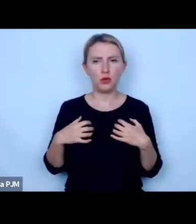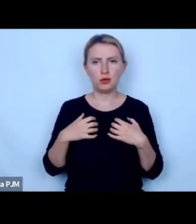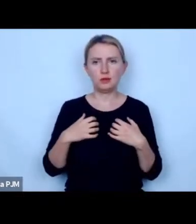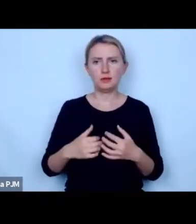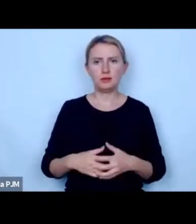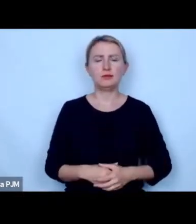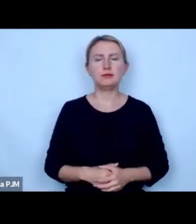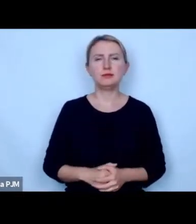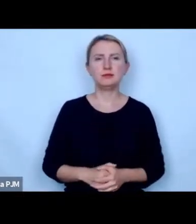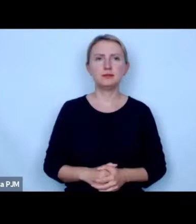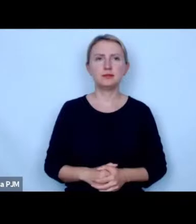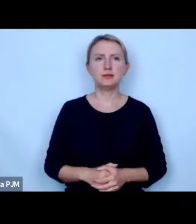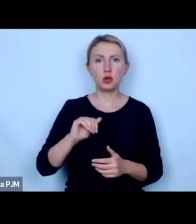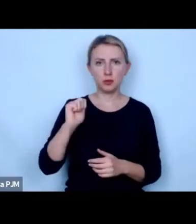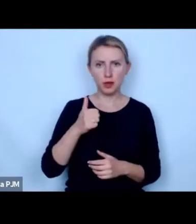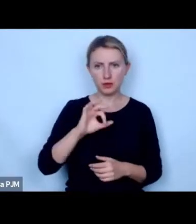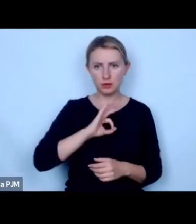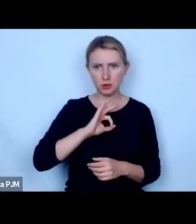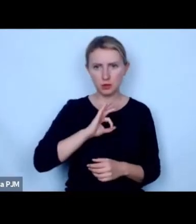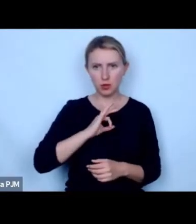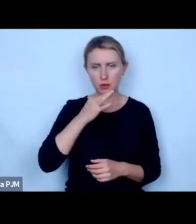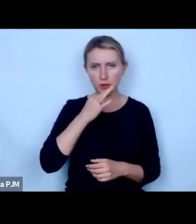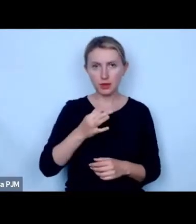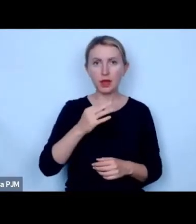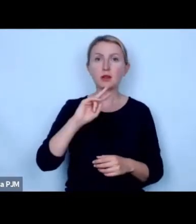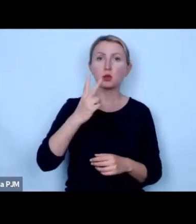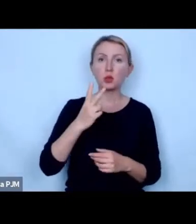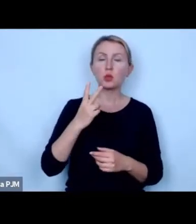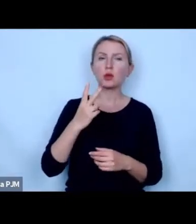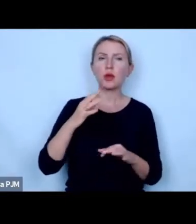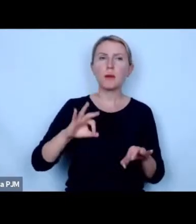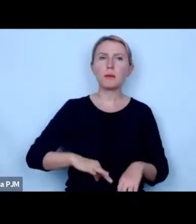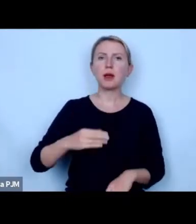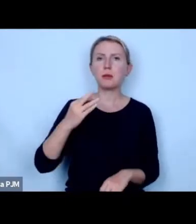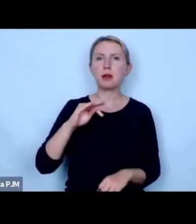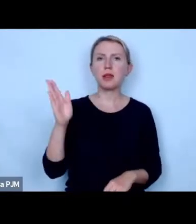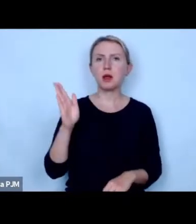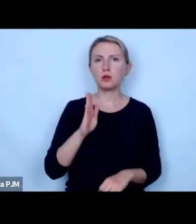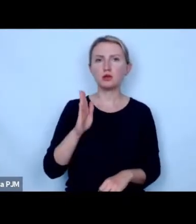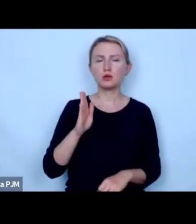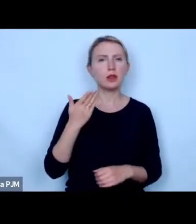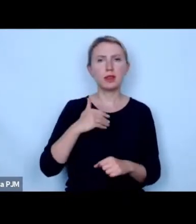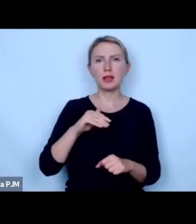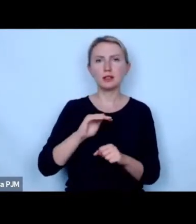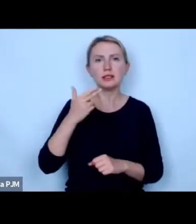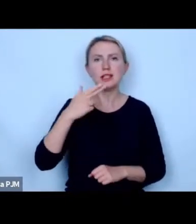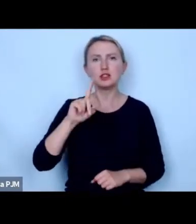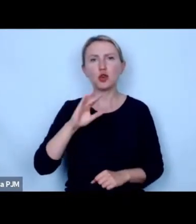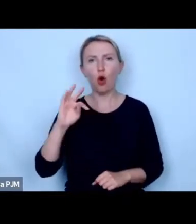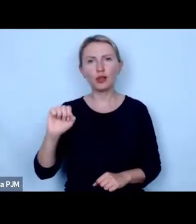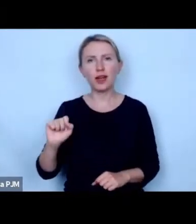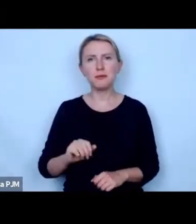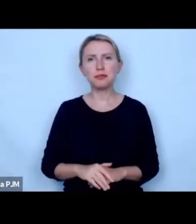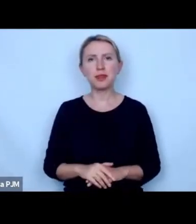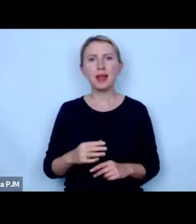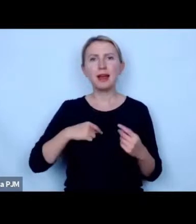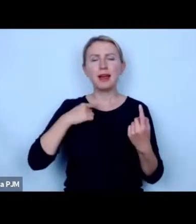i to jest pierwsze takie moje ad vocem i drugie ad vocem do pana Mateusa niezgody ja myślę że